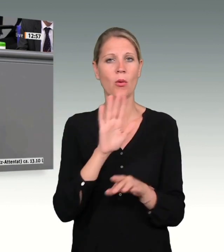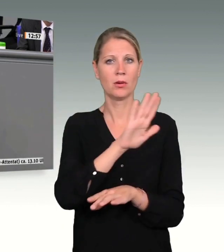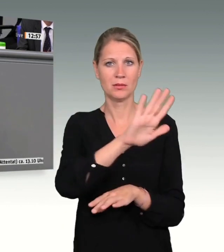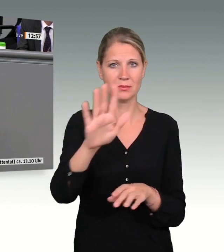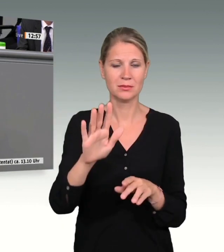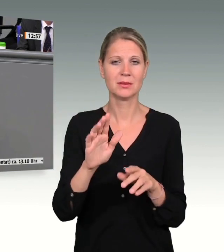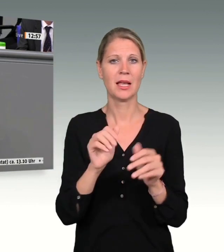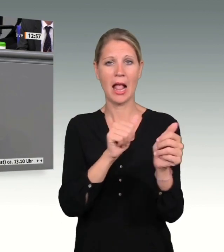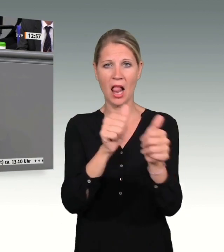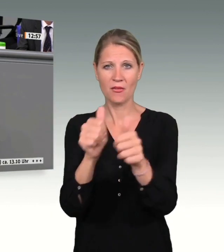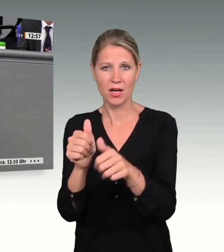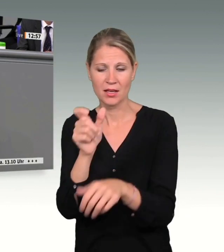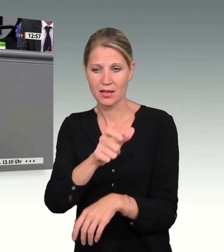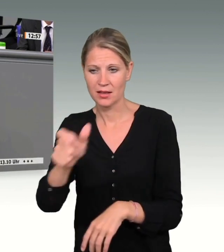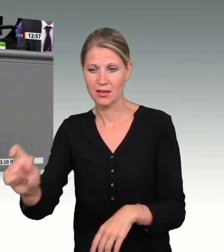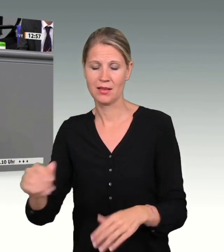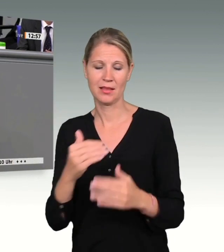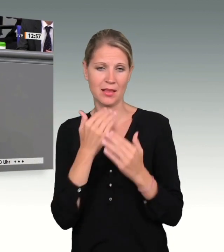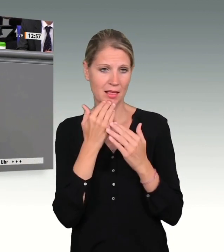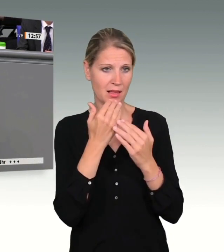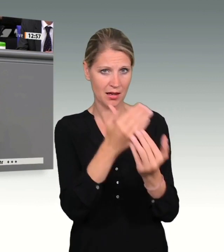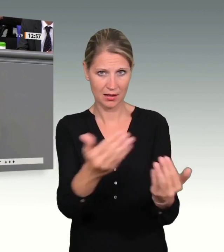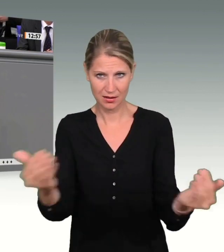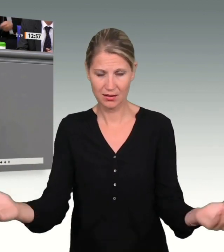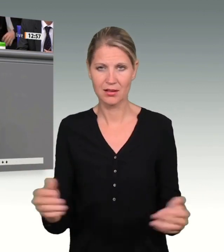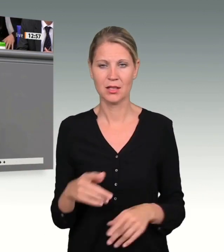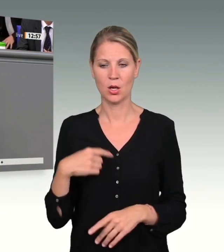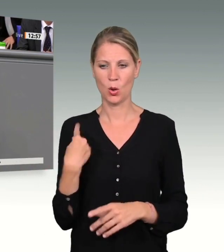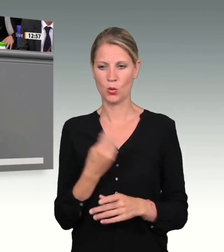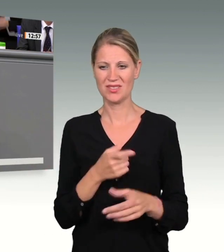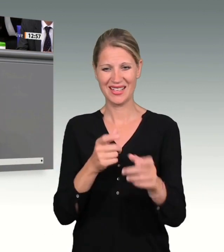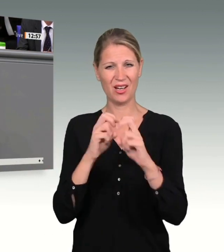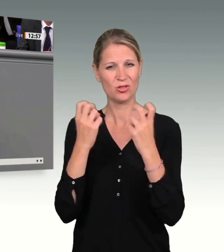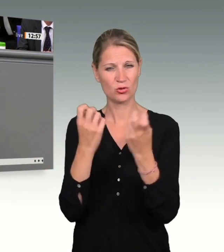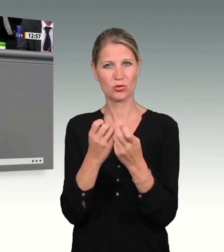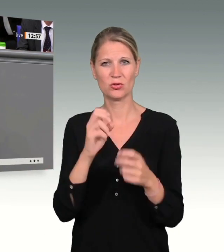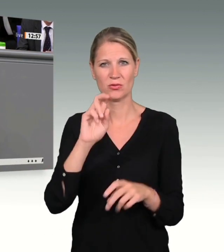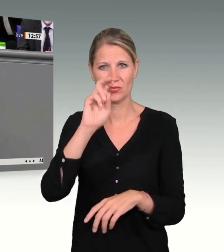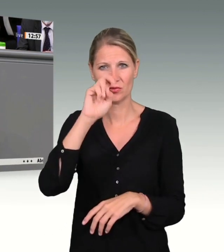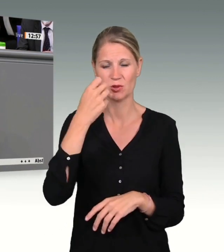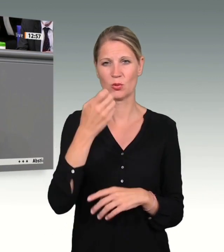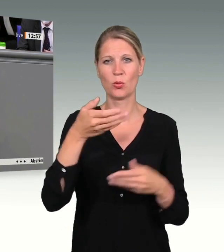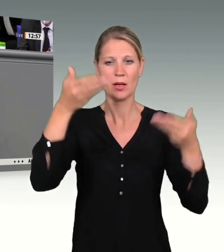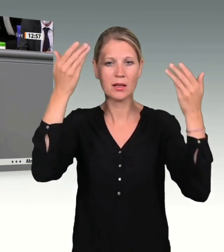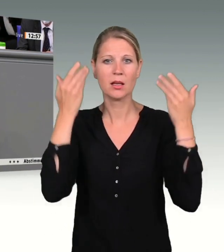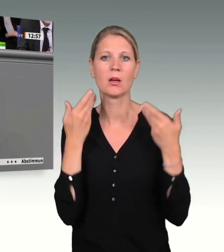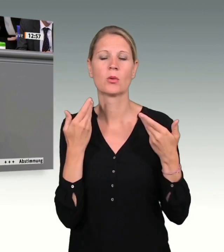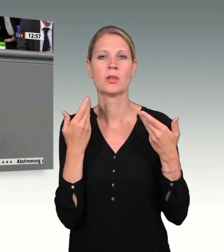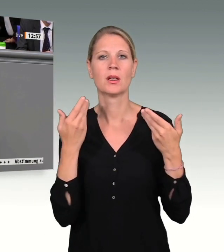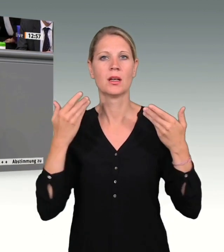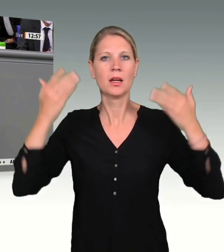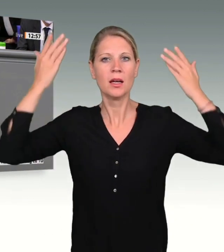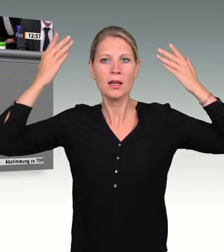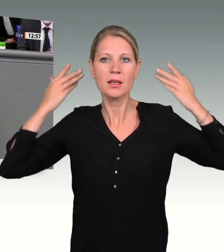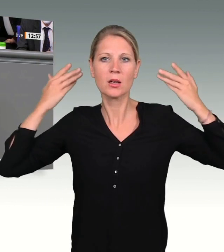Unser Ausschuss hat versucht, den Hintergründen der Terrortat vom Breitscheidplatz auf den Grund zu gehen. Wie